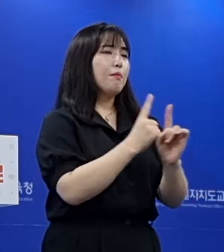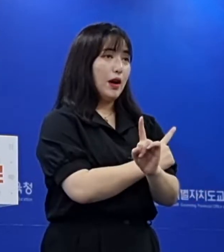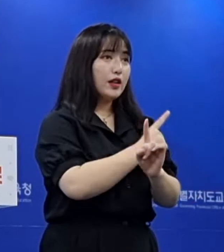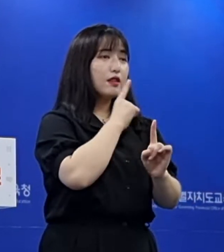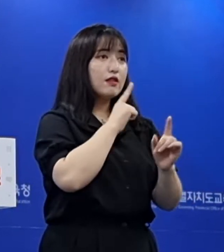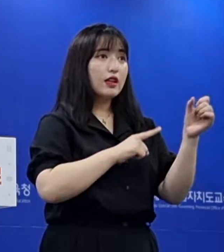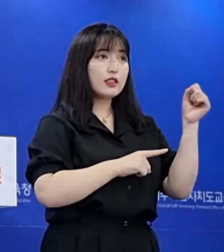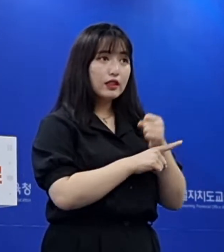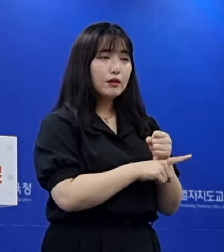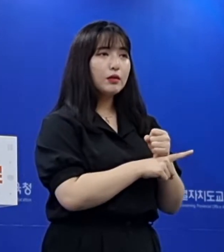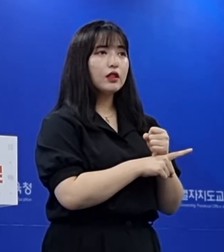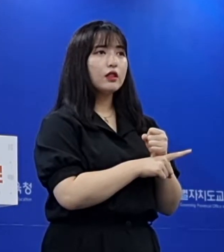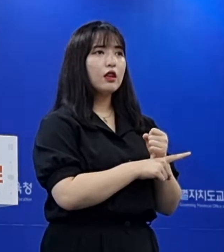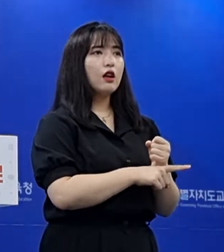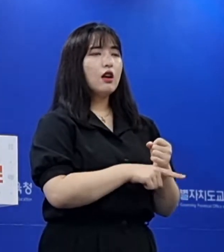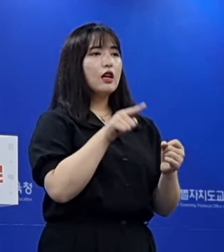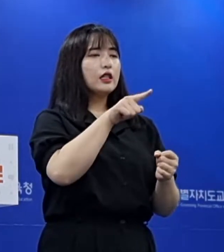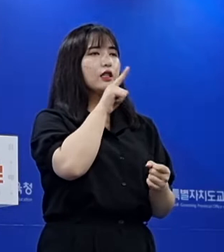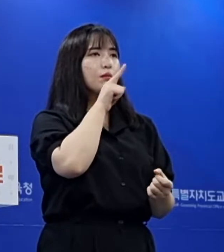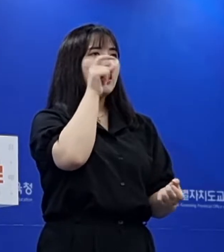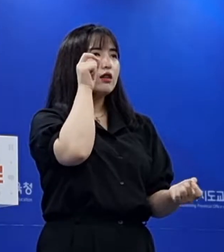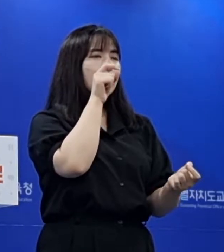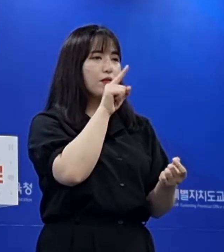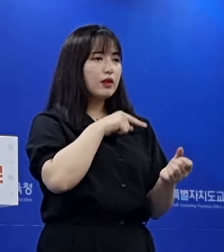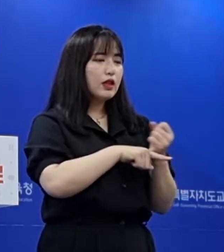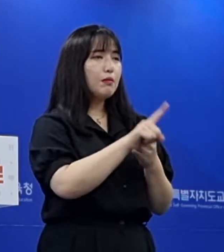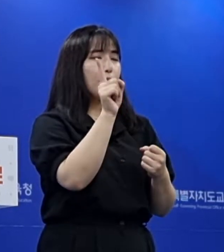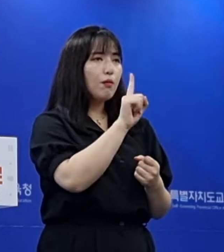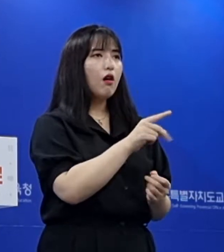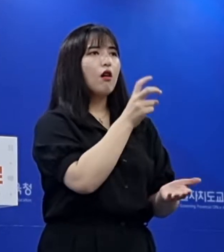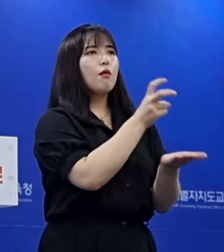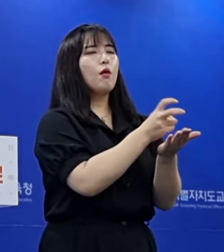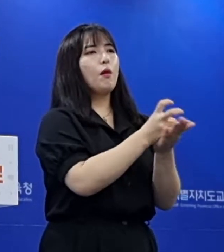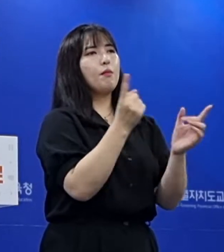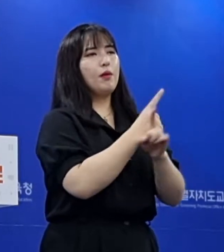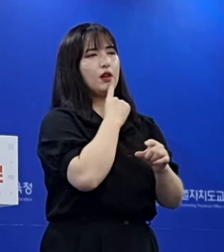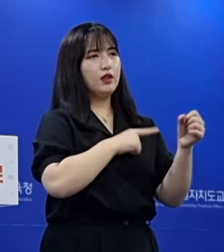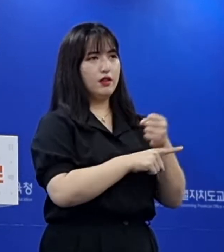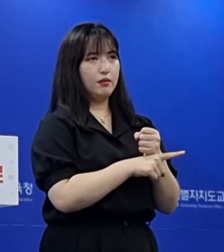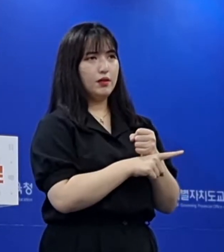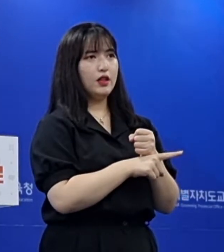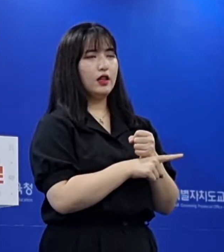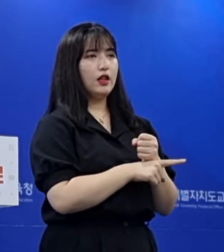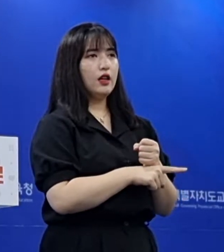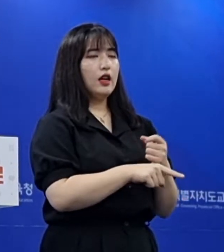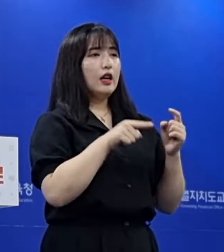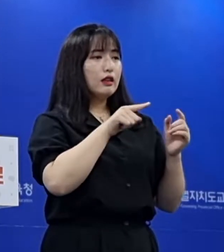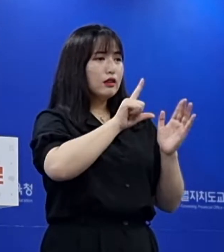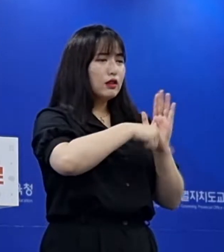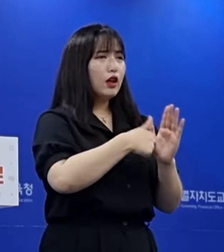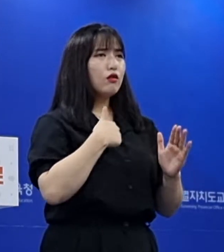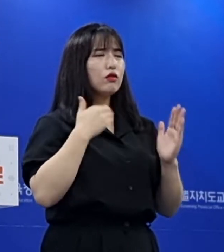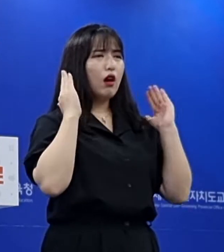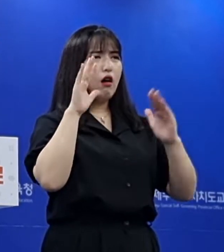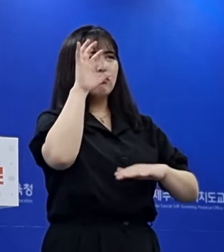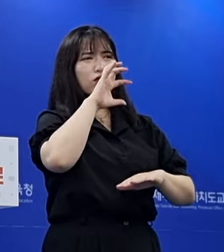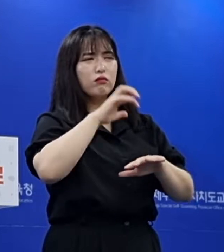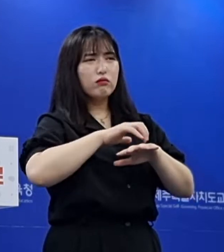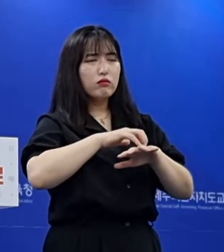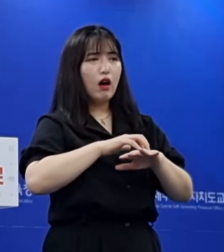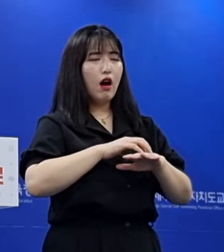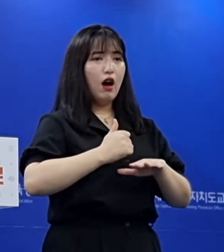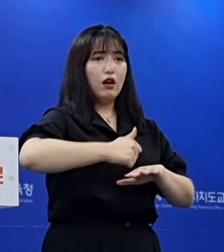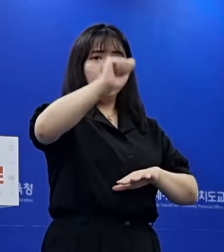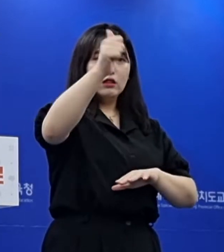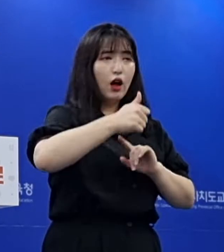곧 법이 바뀐다는 얘기가 되겠죠. 그때 이제 우리가 수학여행을 한다는 것 자체가 심각한 경우에는